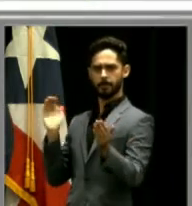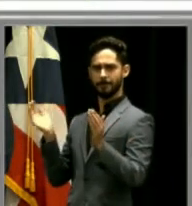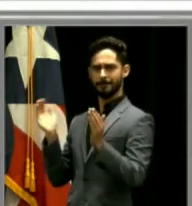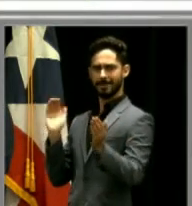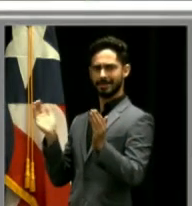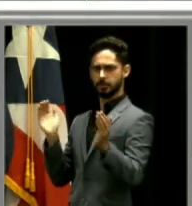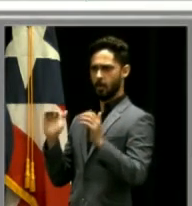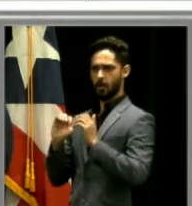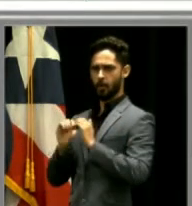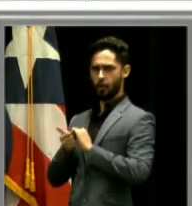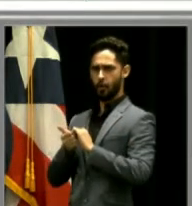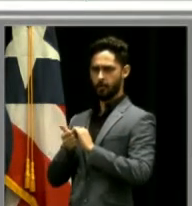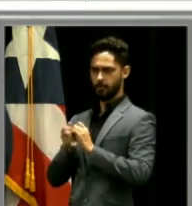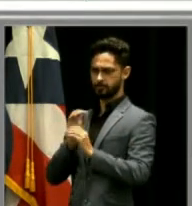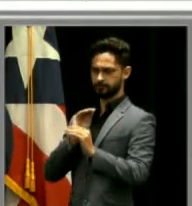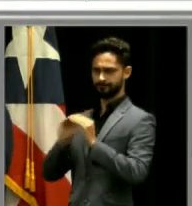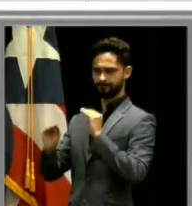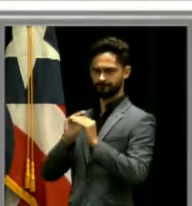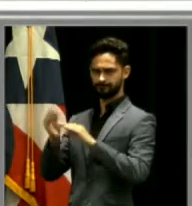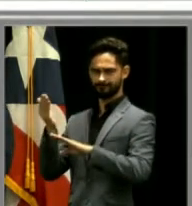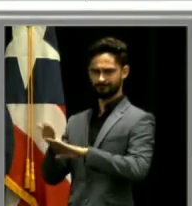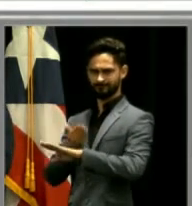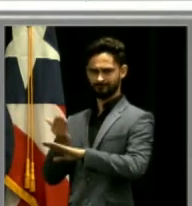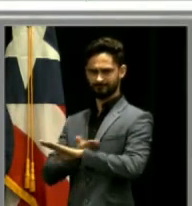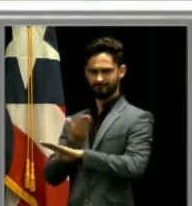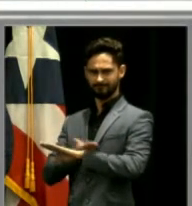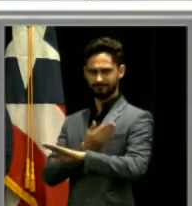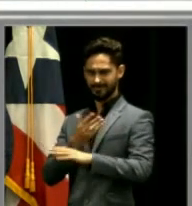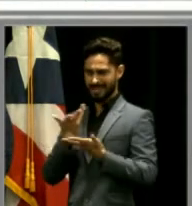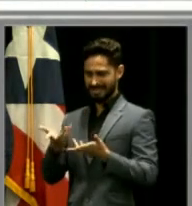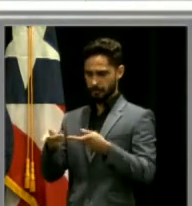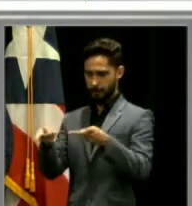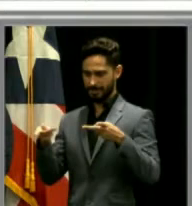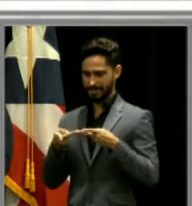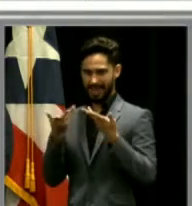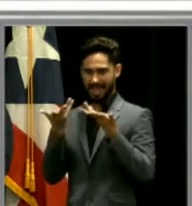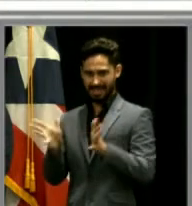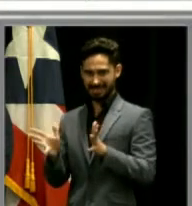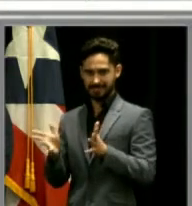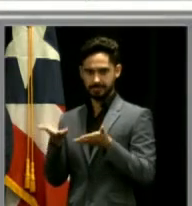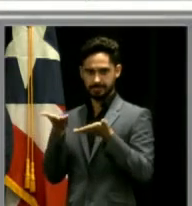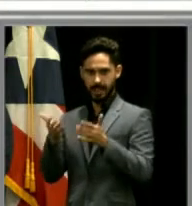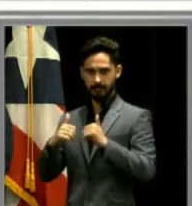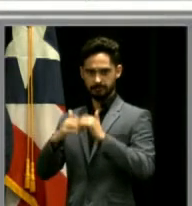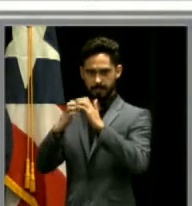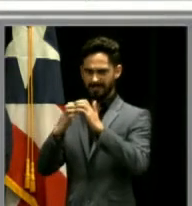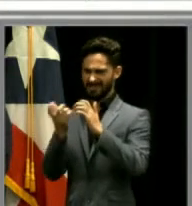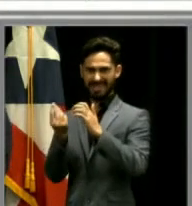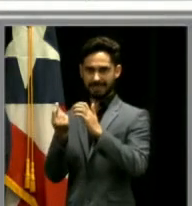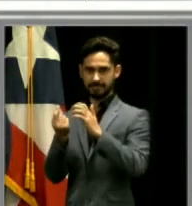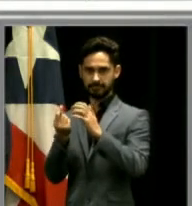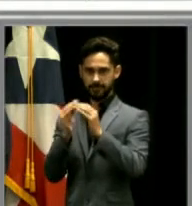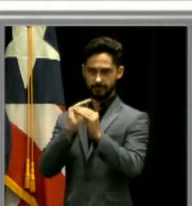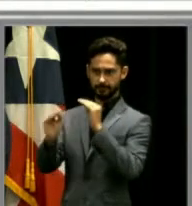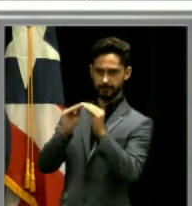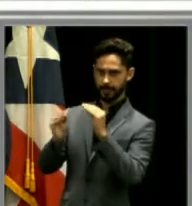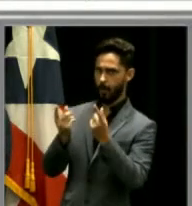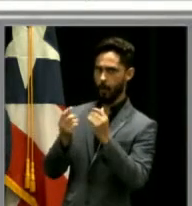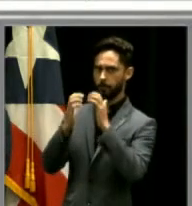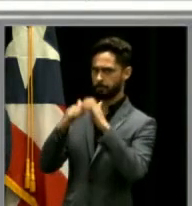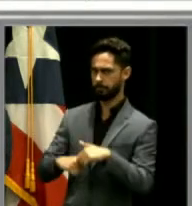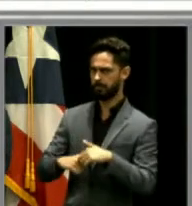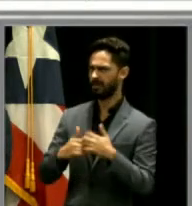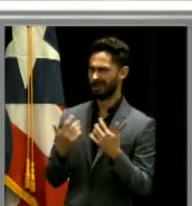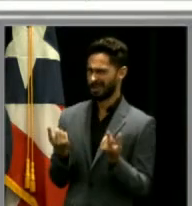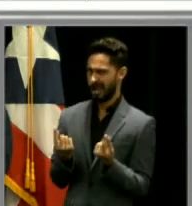rehabilitar el hospital existente o realizar un hospital nuevo. Y se hicieron varias preguntas. Dentro de las preguntas